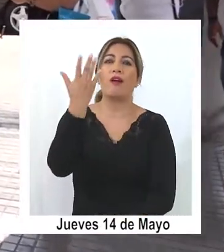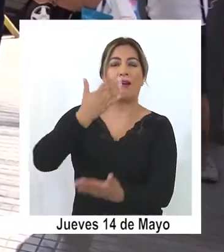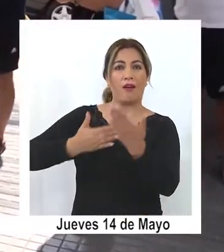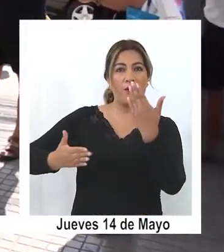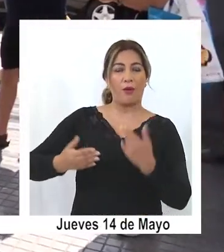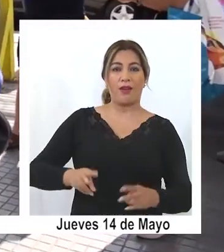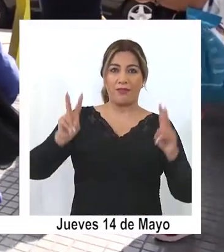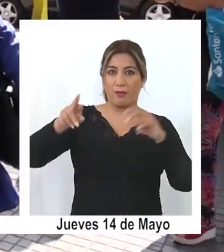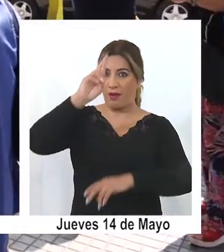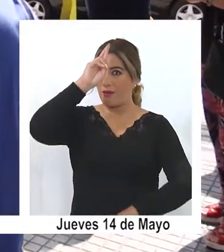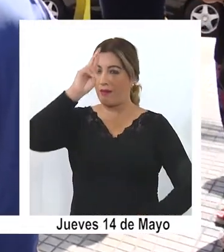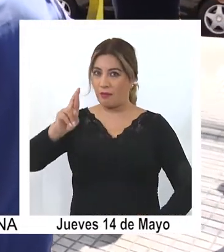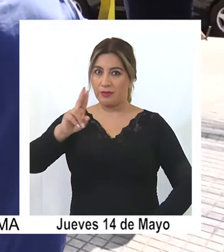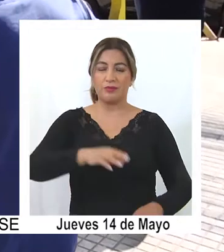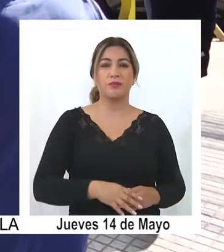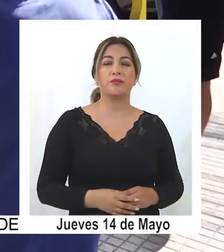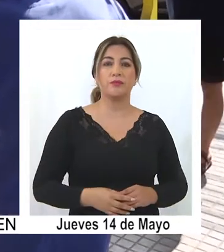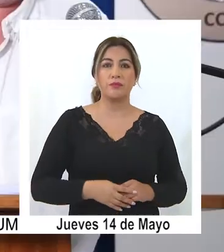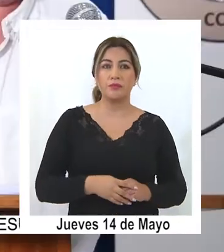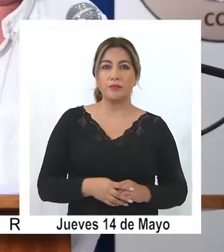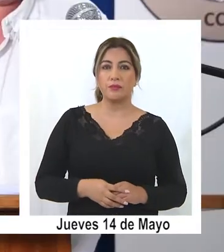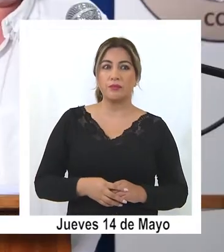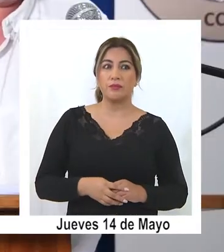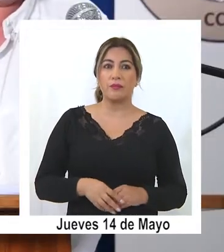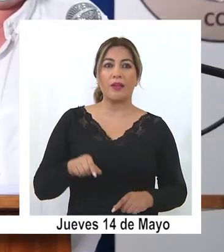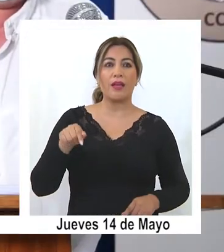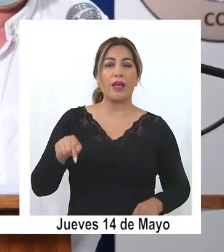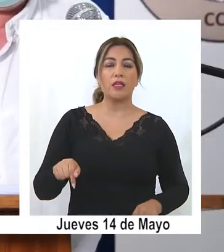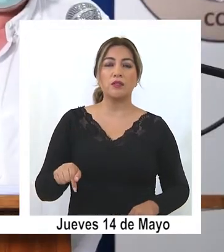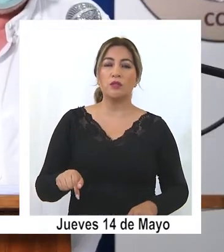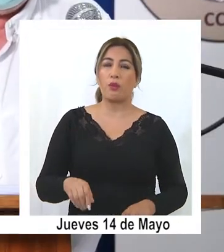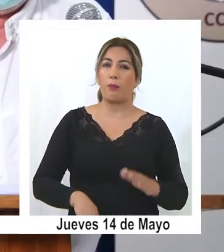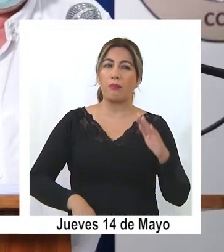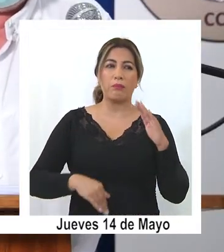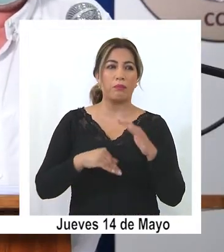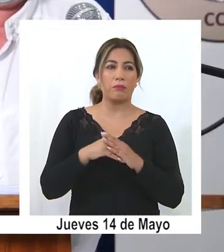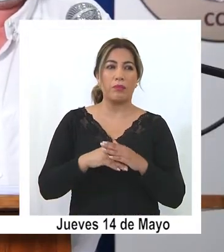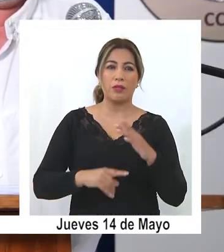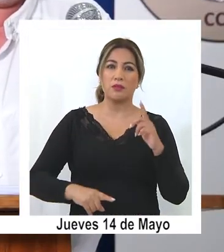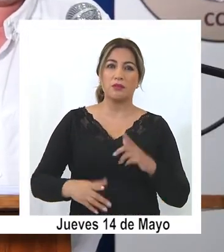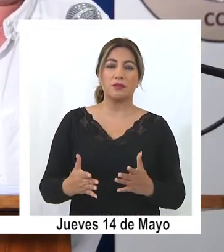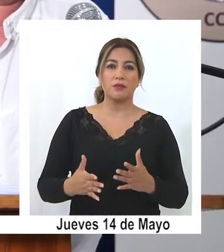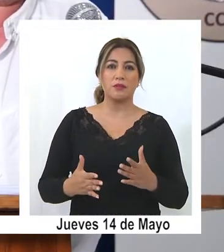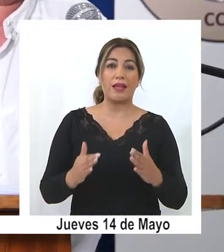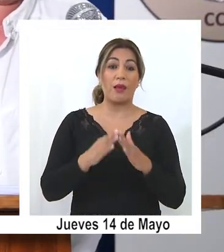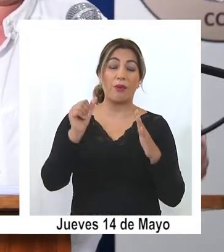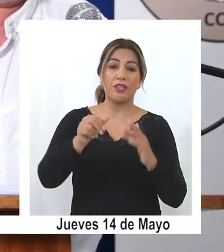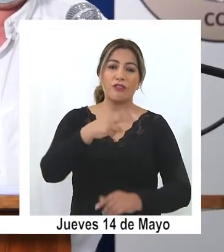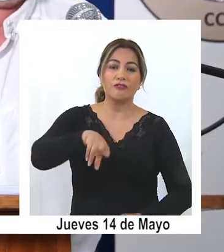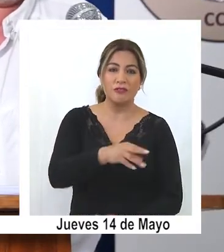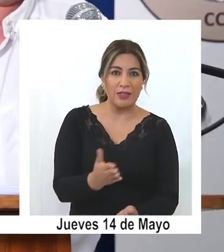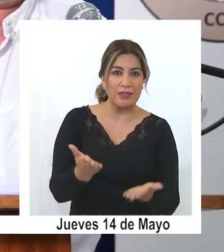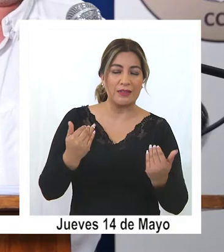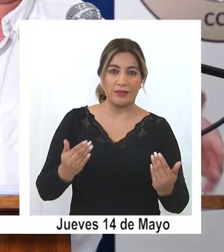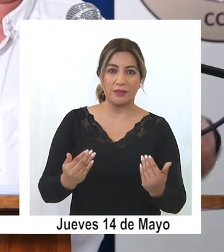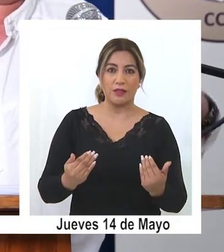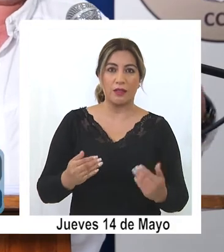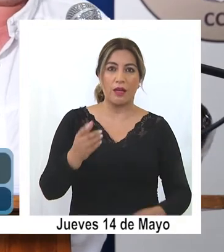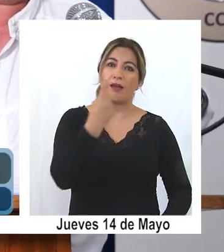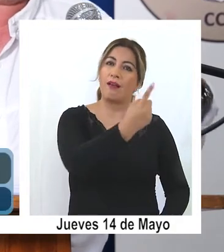respeto de estas medidas. Esta es una medida súper extrema, pero que efectivamente necesitamos que la colaboración de cada uno